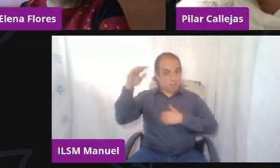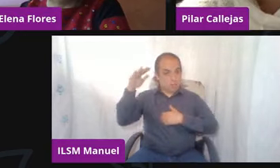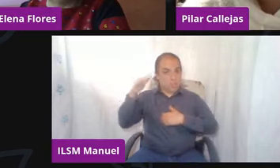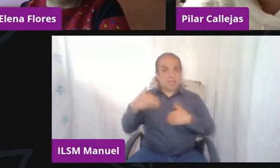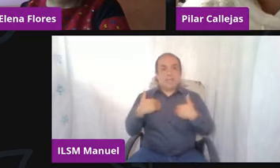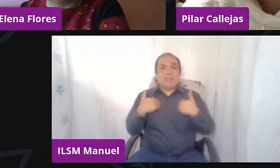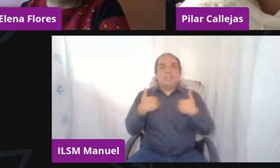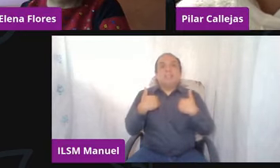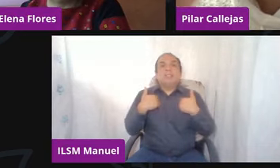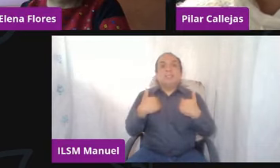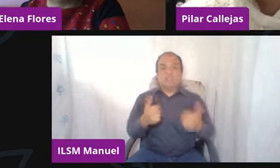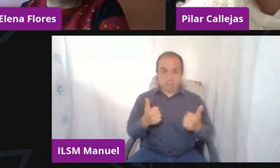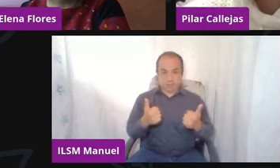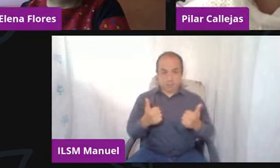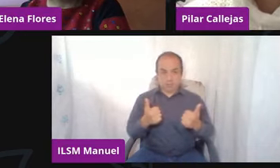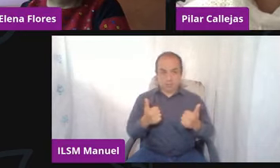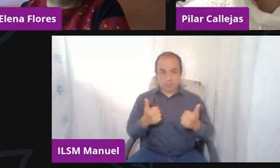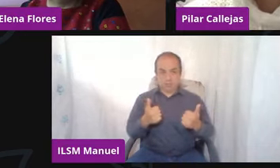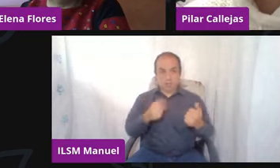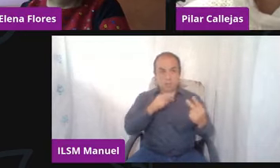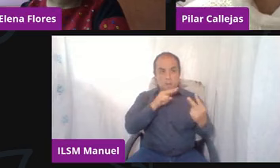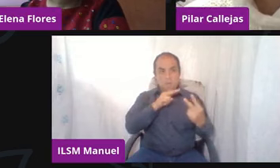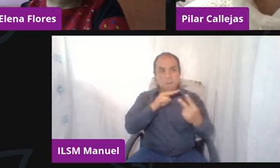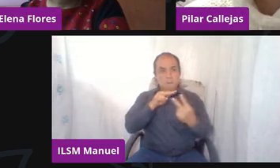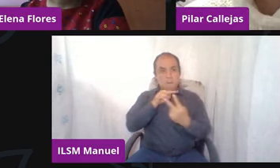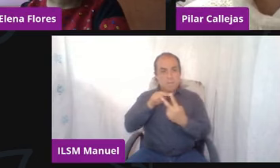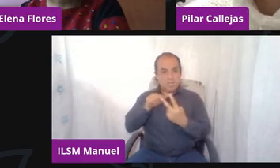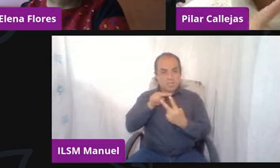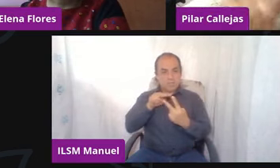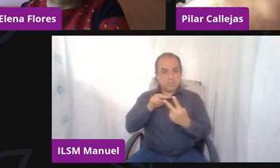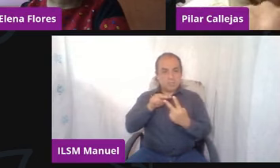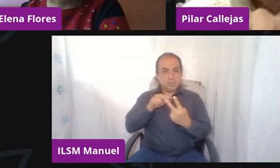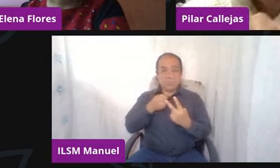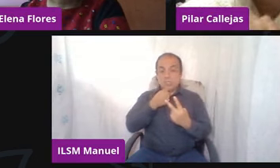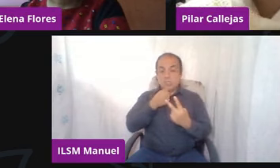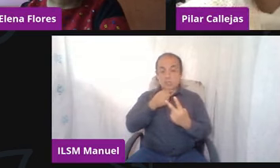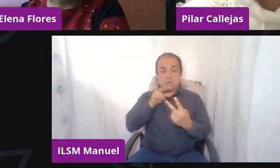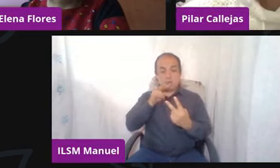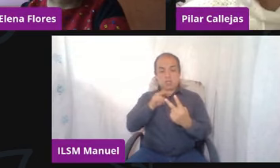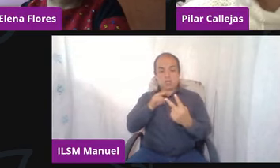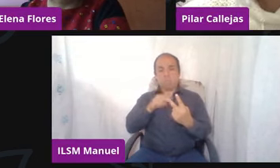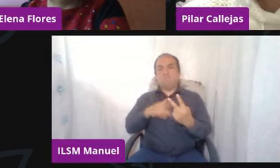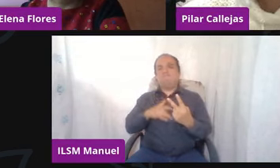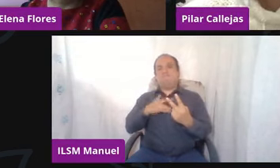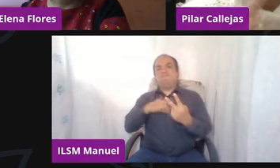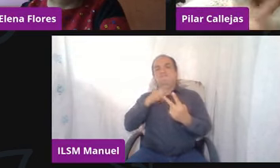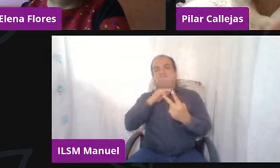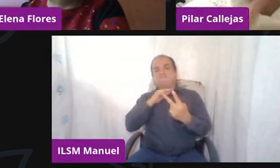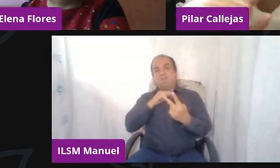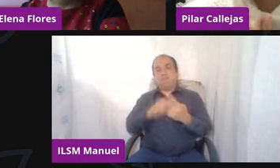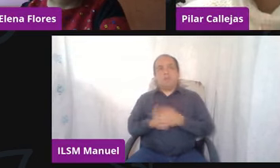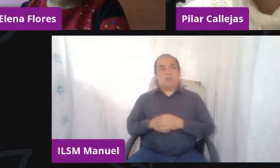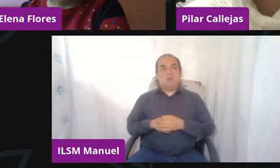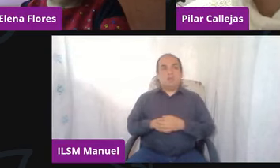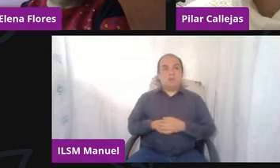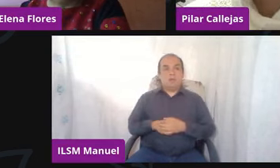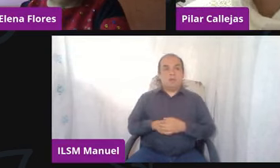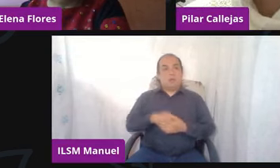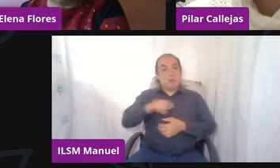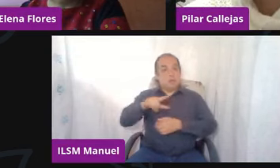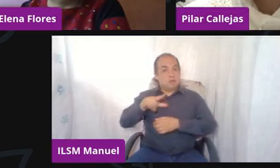entender y que es capaz de observar, se va a angustiar, aunque ustedes no se lo digan. Y luego por ahí luego